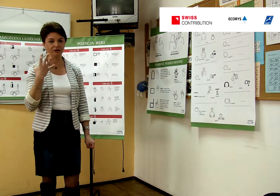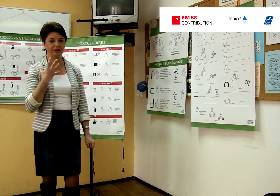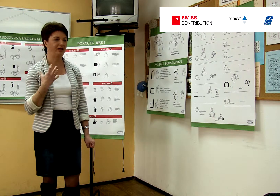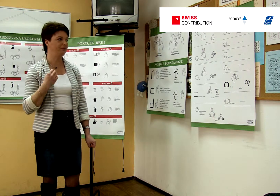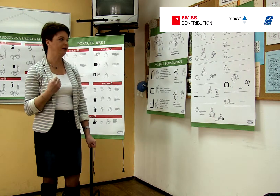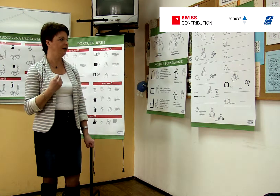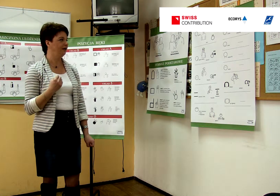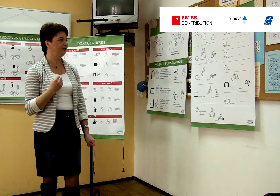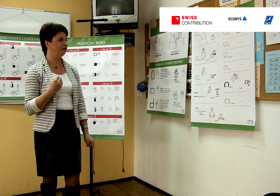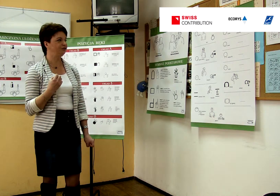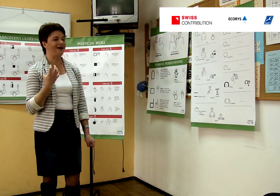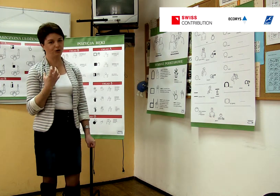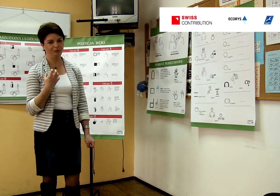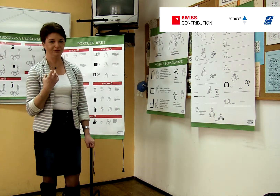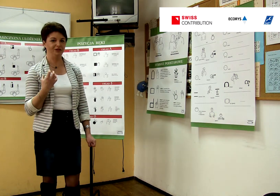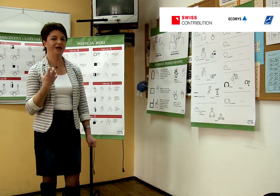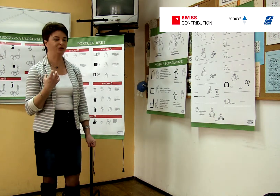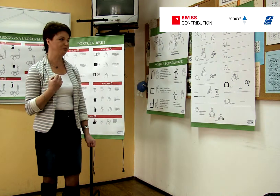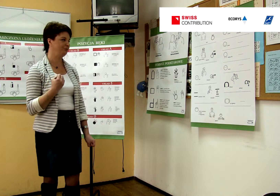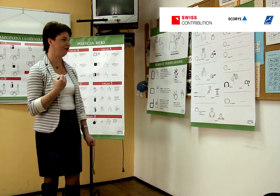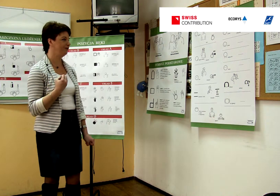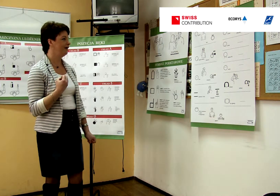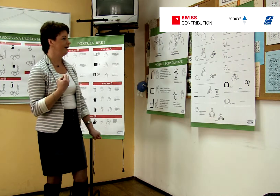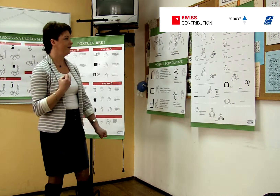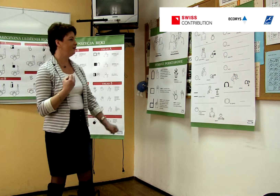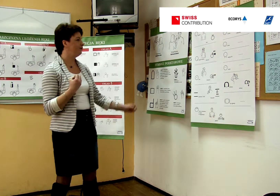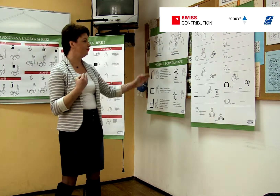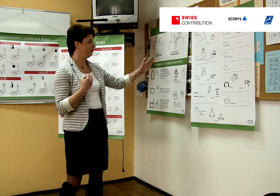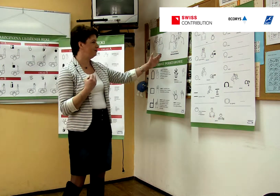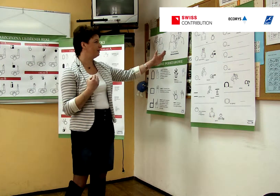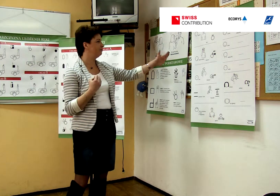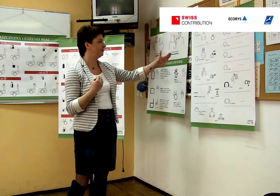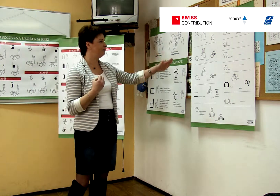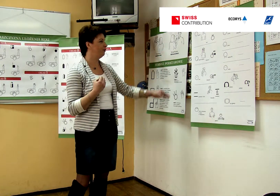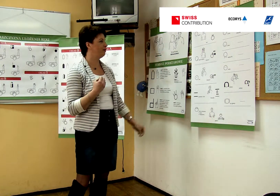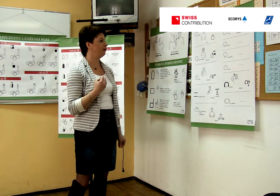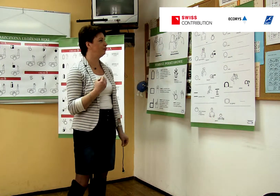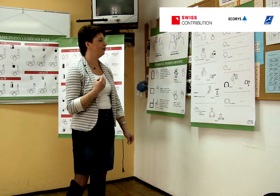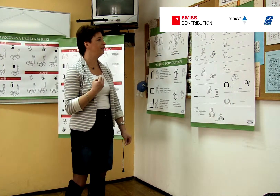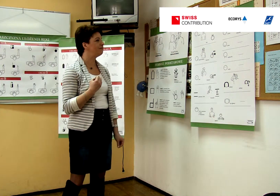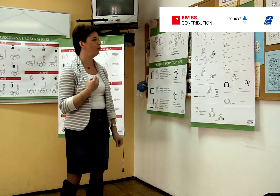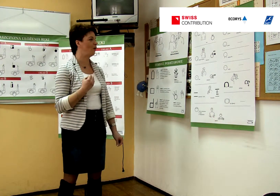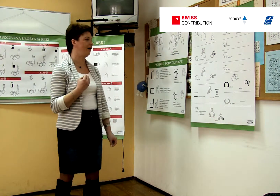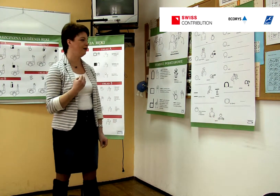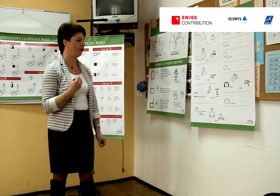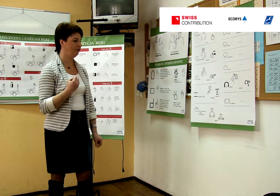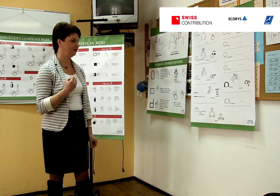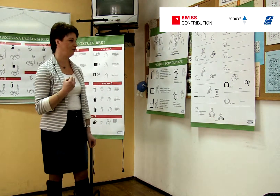oddajemy twarzą, czyli naszą mimiką. I tutaj właśnie w tych symbolach niemanualnych one są